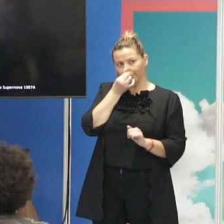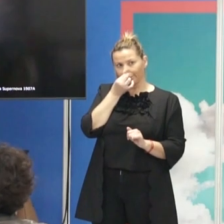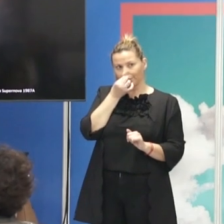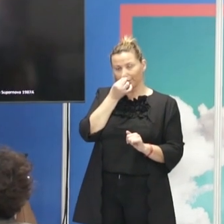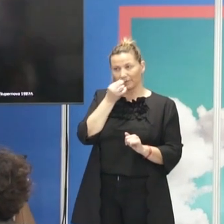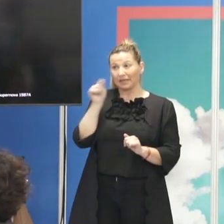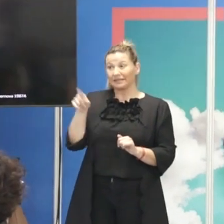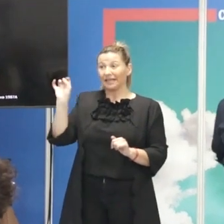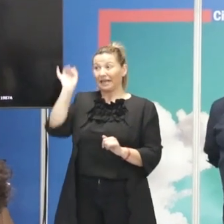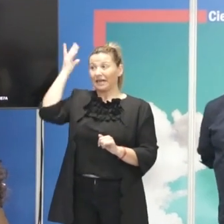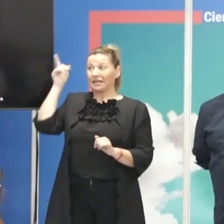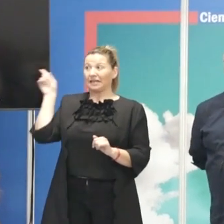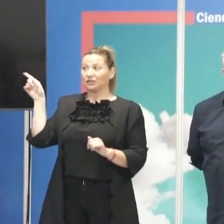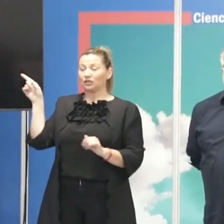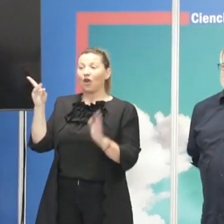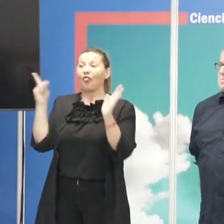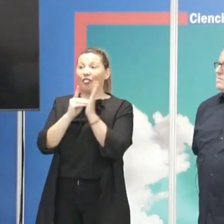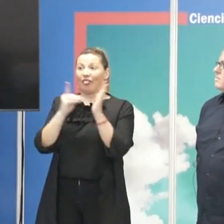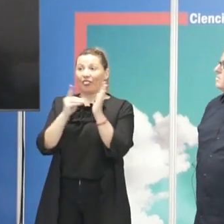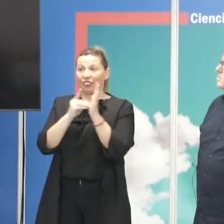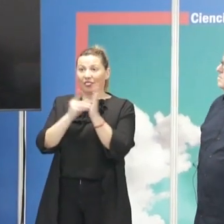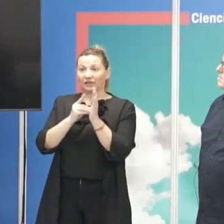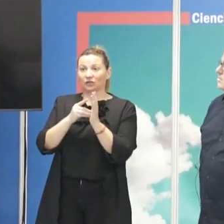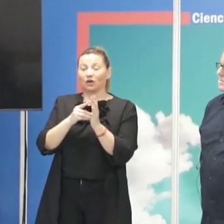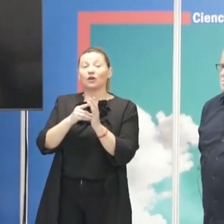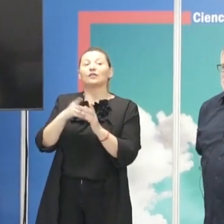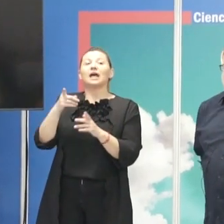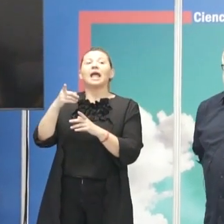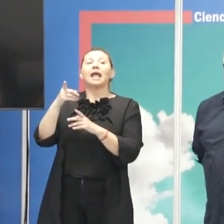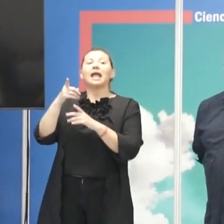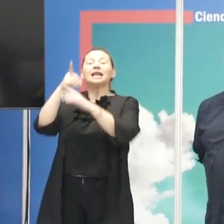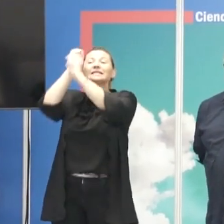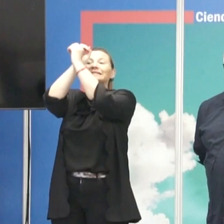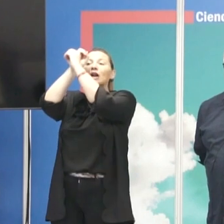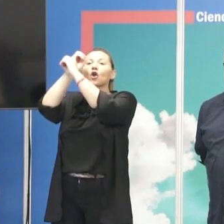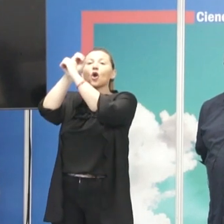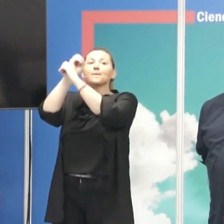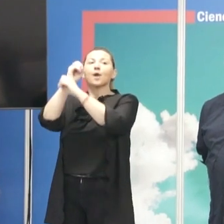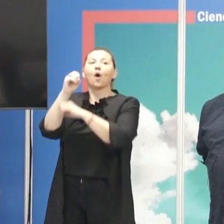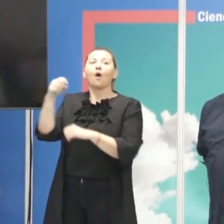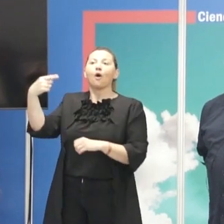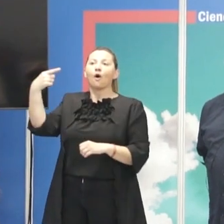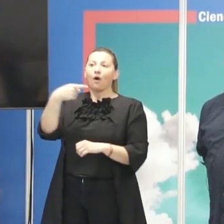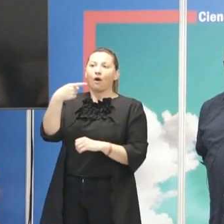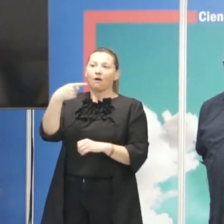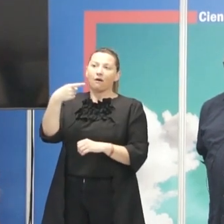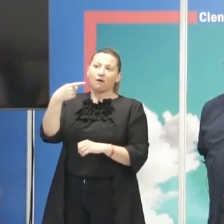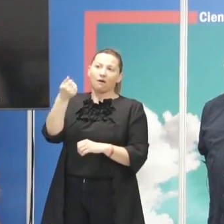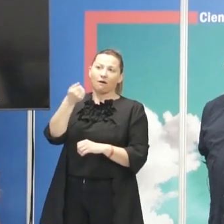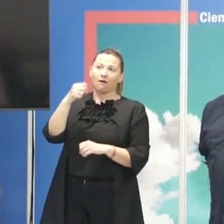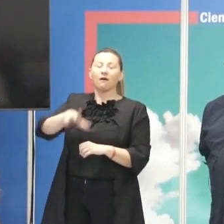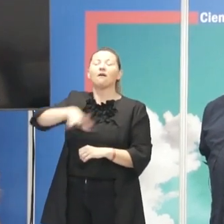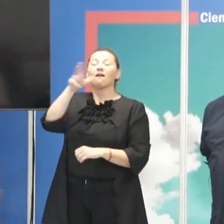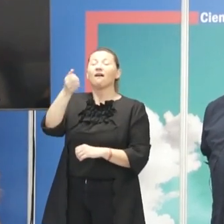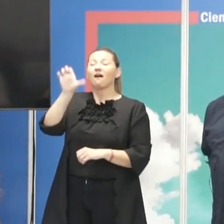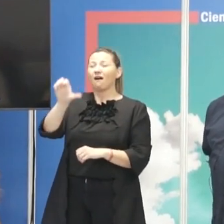La idea de que eso está basado en datos tomados por el telescopio espacial Hubble, el telescopio de rayos X, Chandra, de una señal